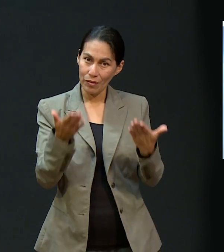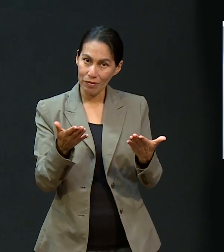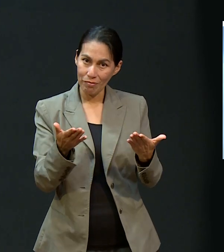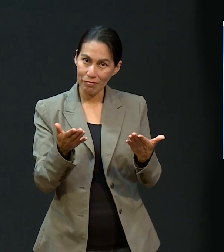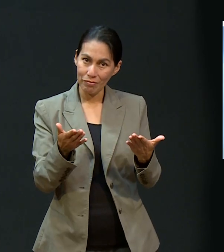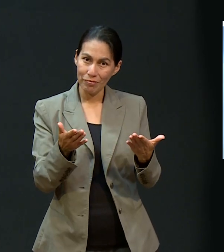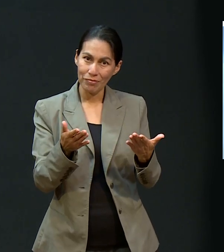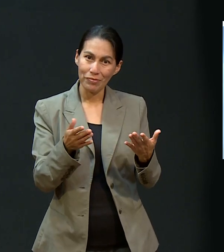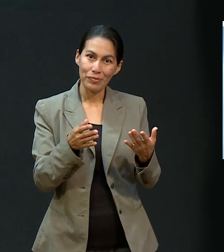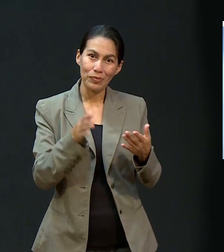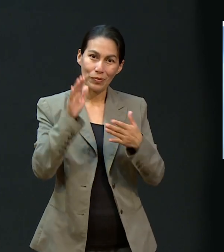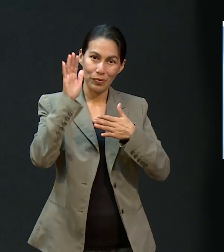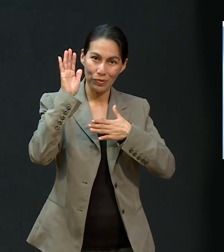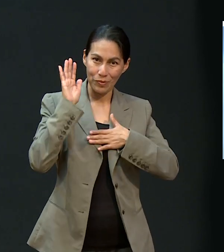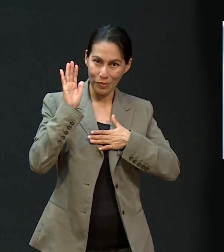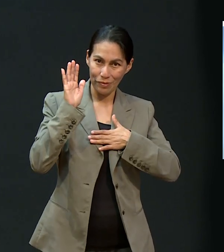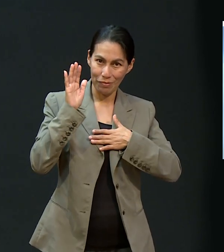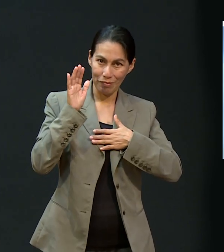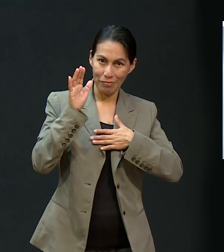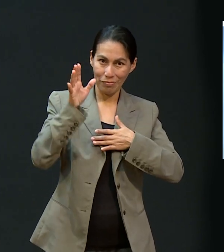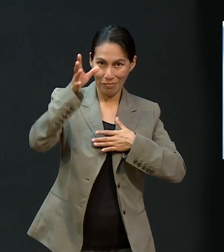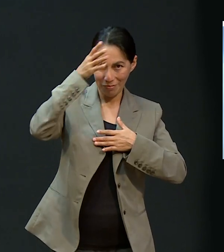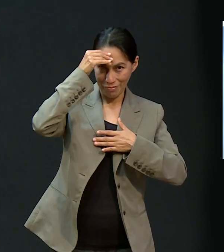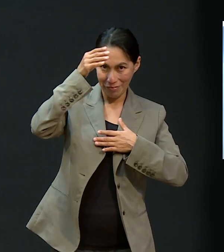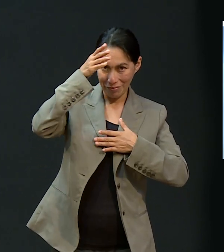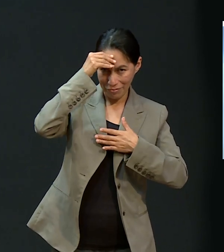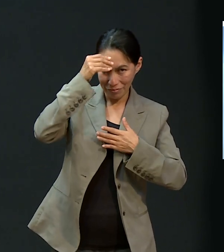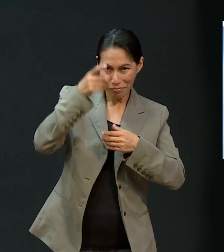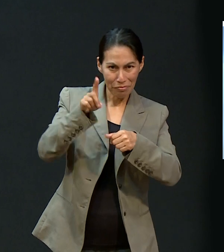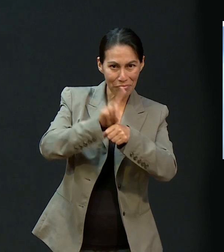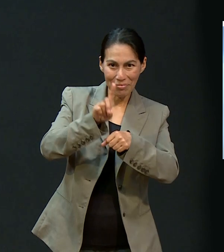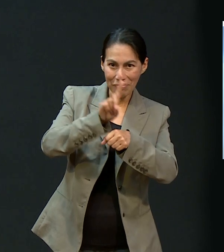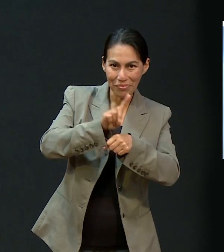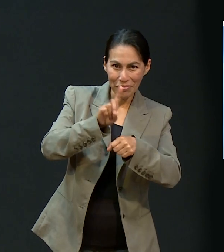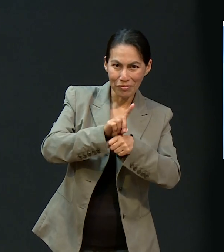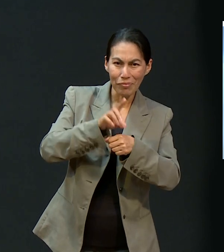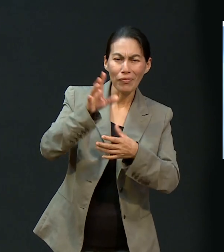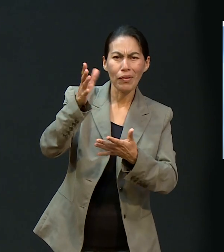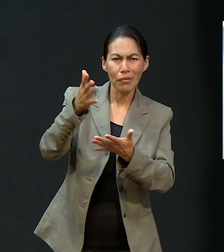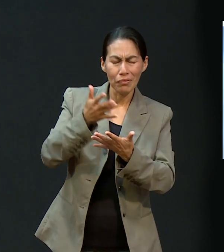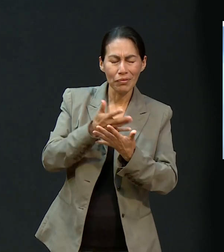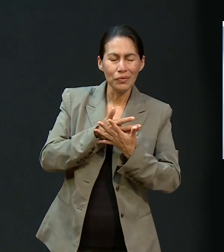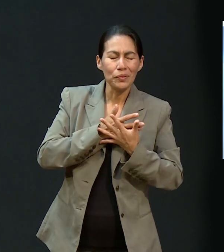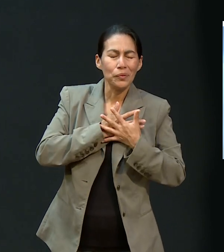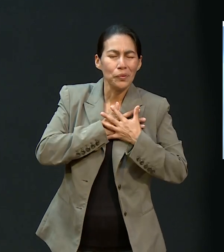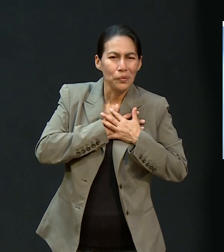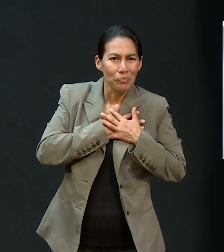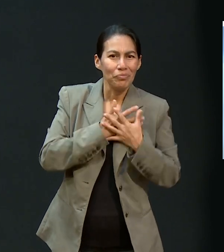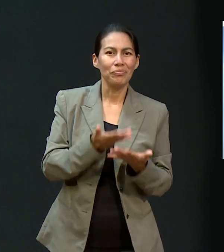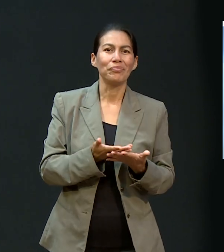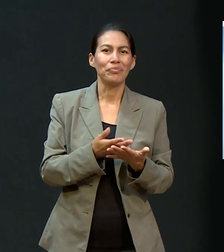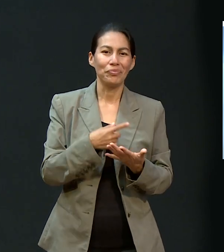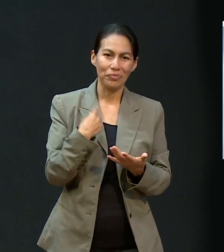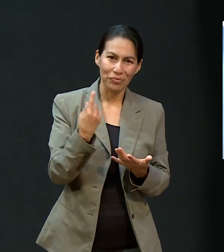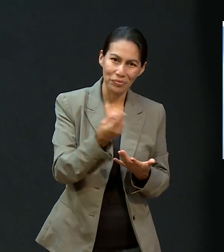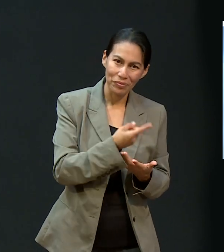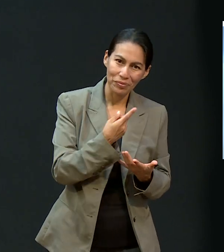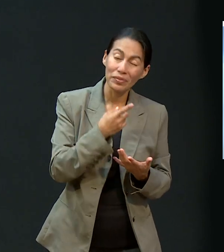escuchar la promesa para esta semana, para que la hagamos propia en oración, que la hagamos nuestra. Es una